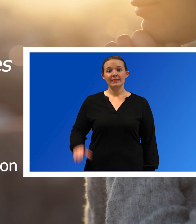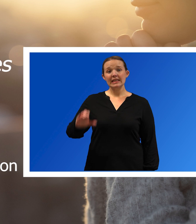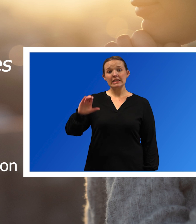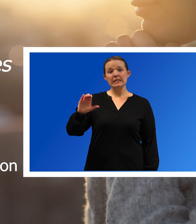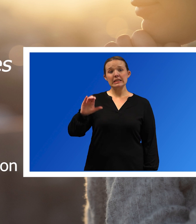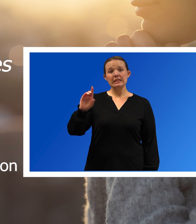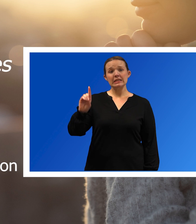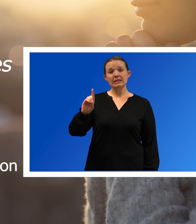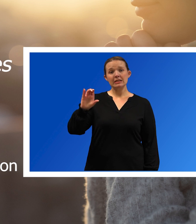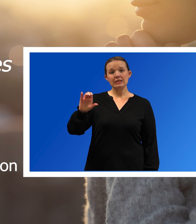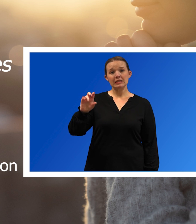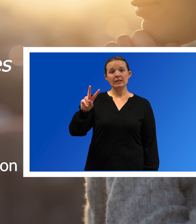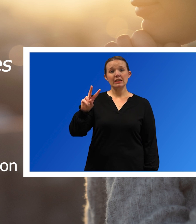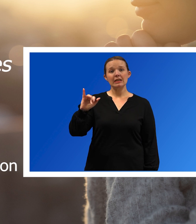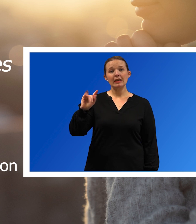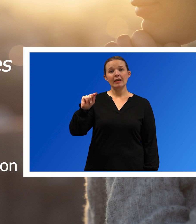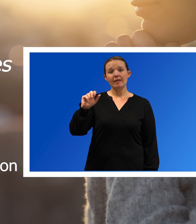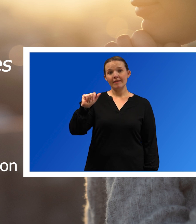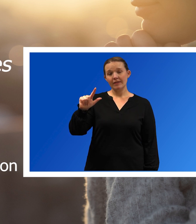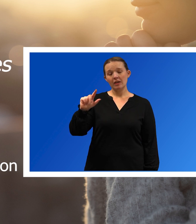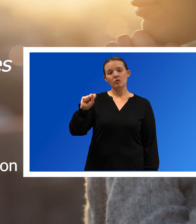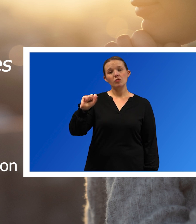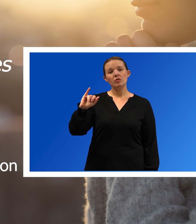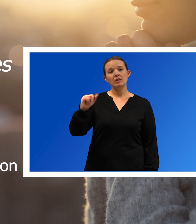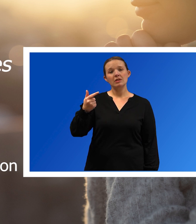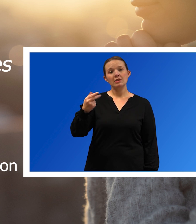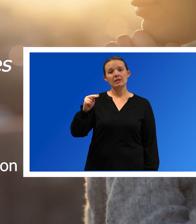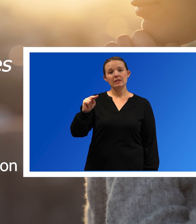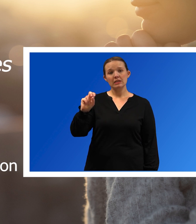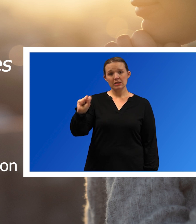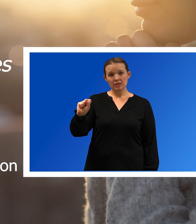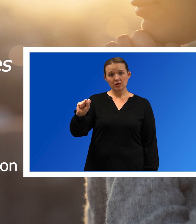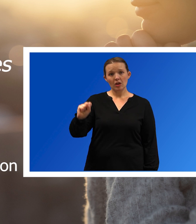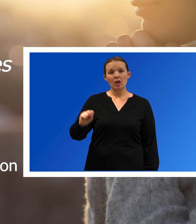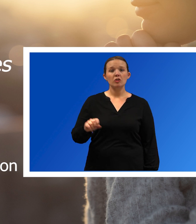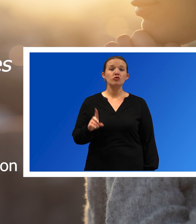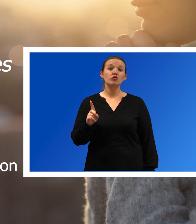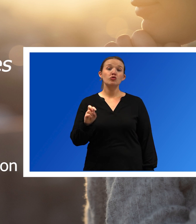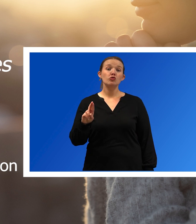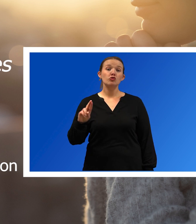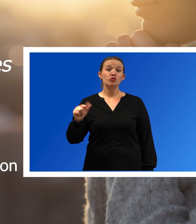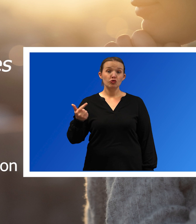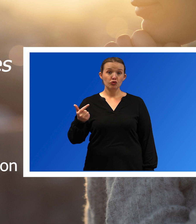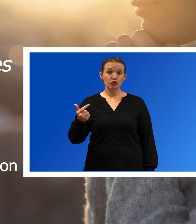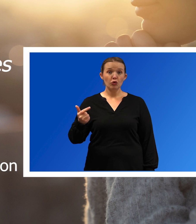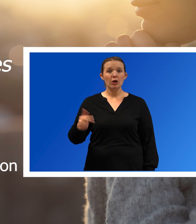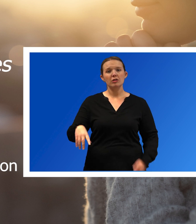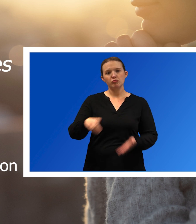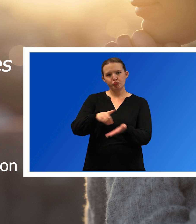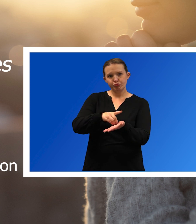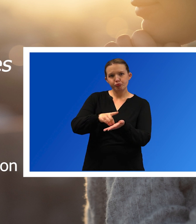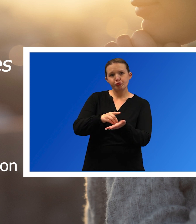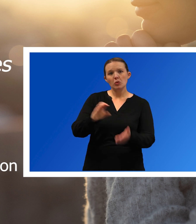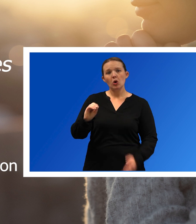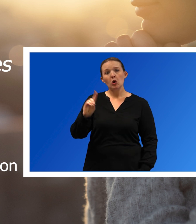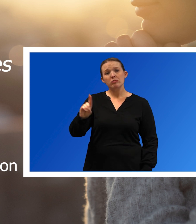CDC Signos Vitales Las muertes por sobredosis de drogas aumentaron y las